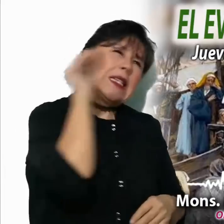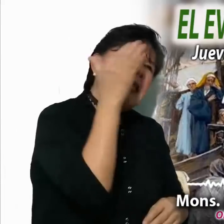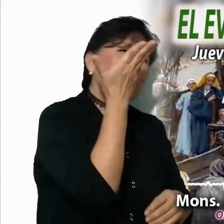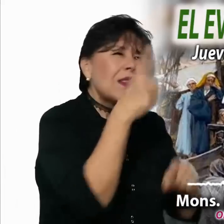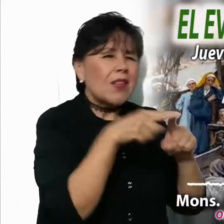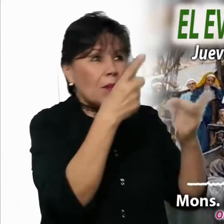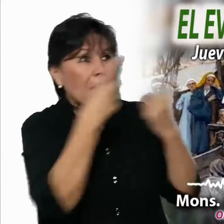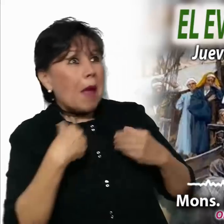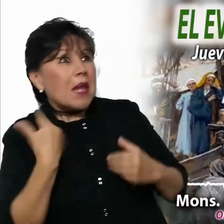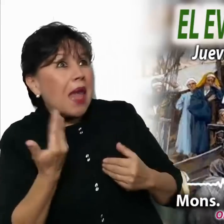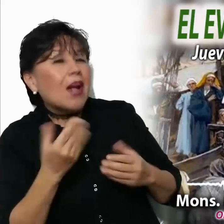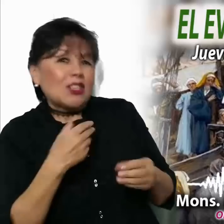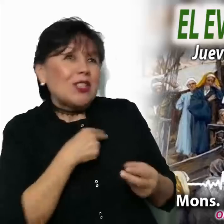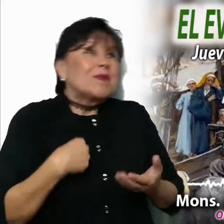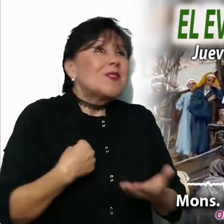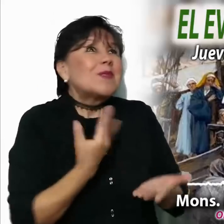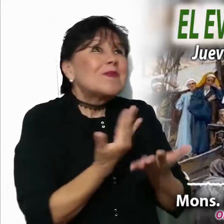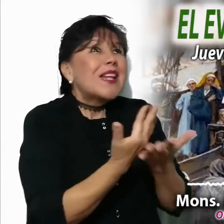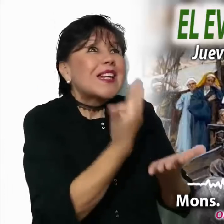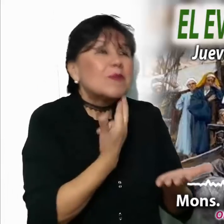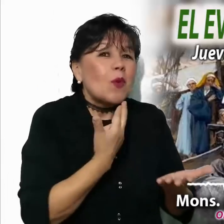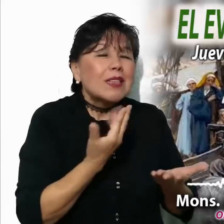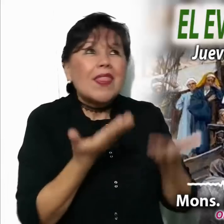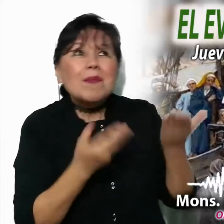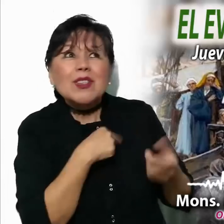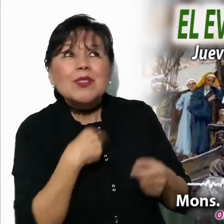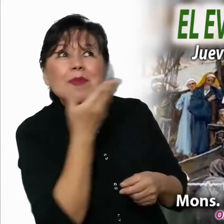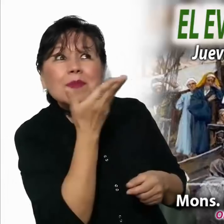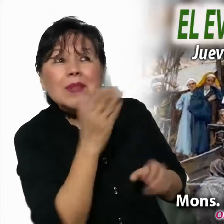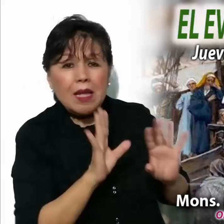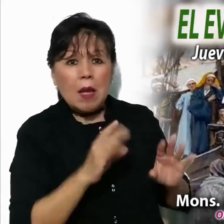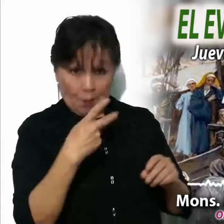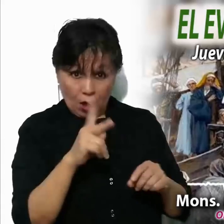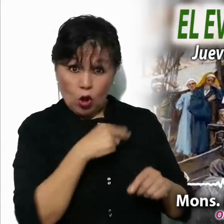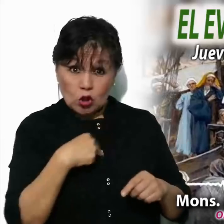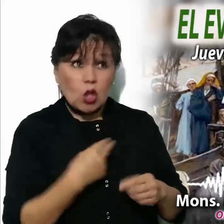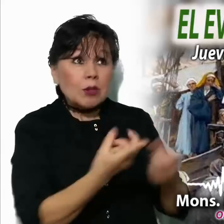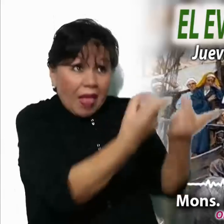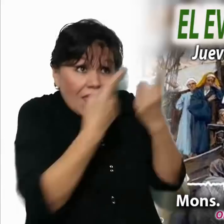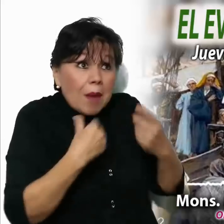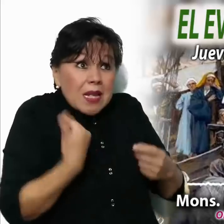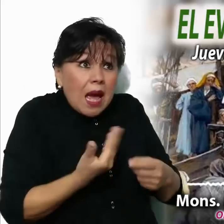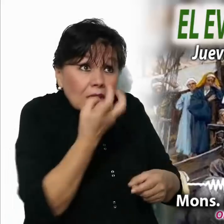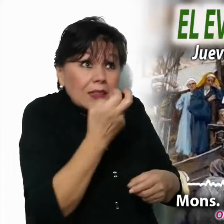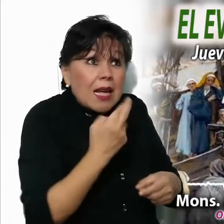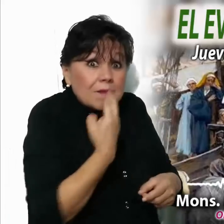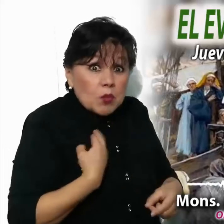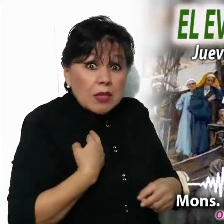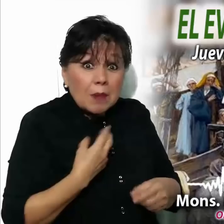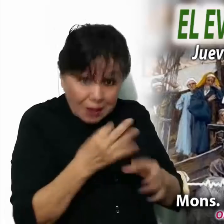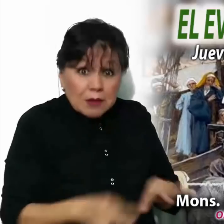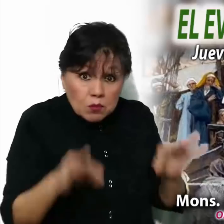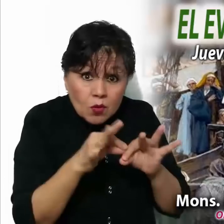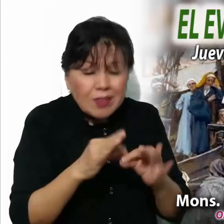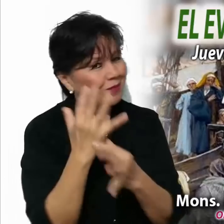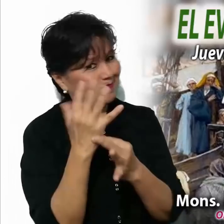favores conforme a nuestras peticiones. Pero eso no es lo más importante en nuestro encuentro con Jesús.